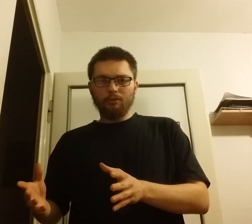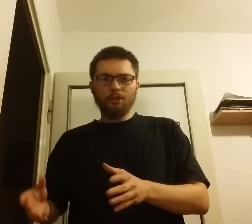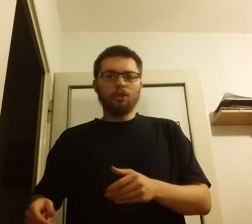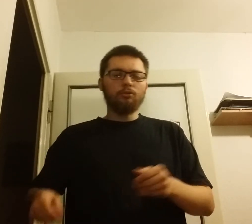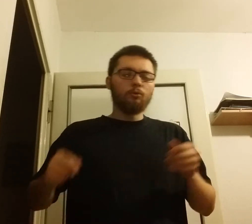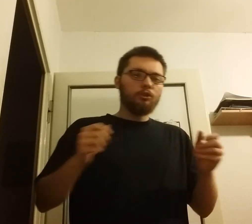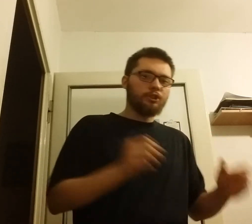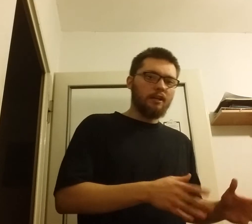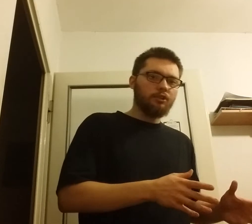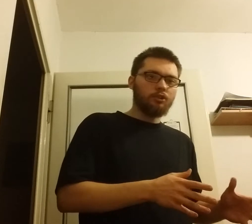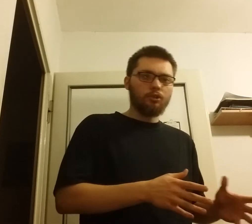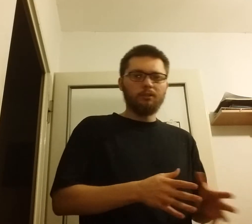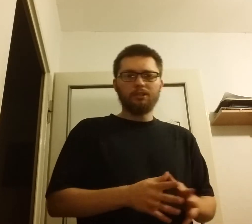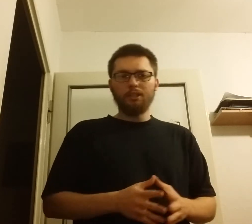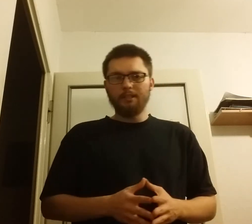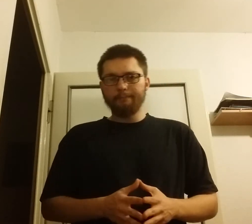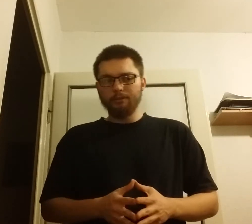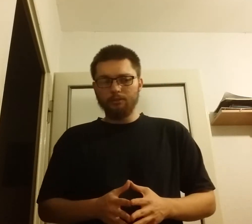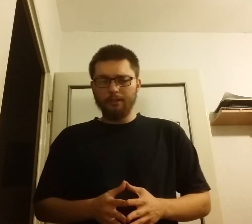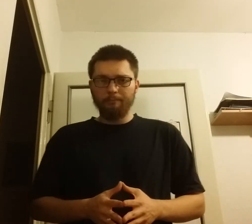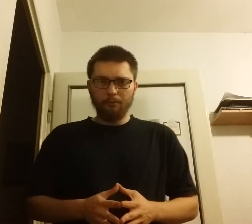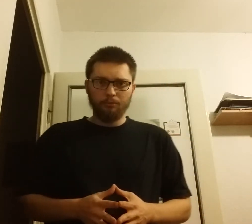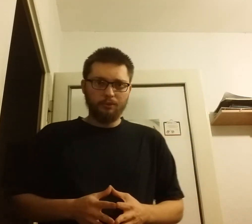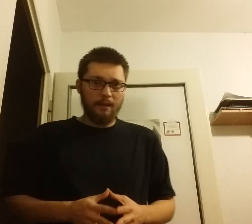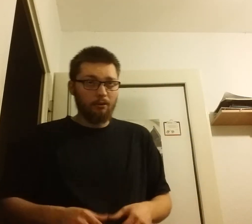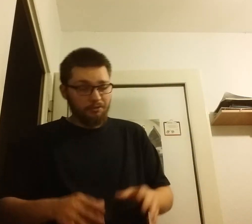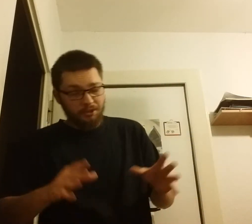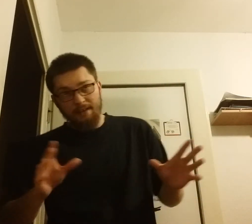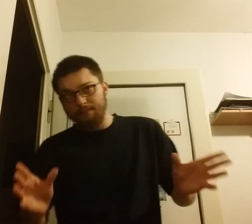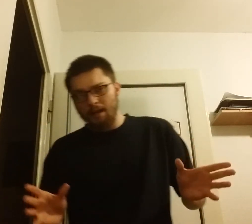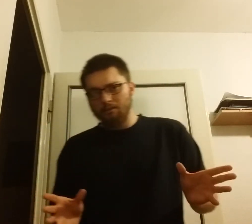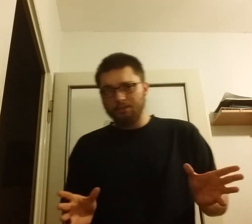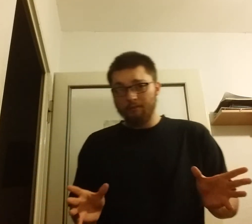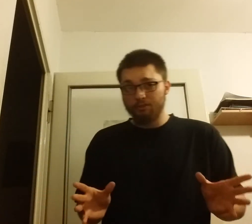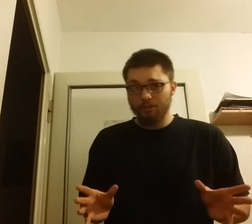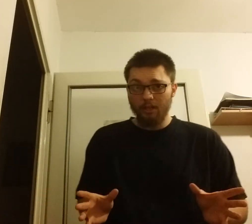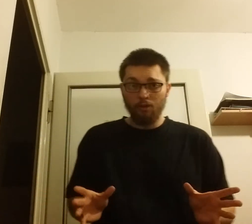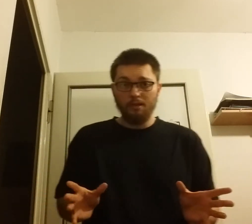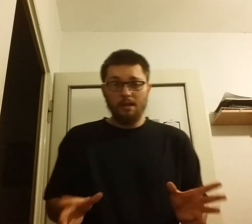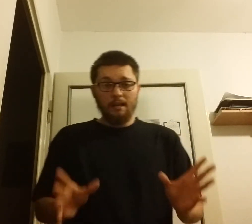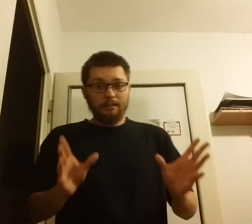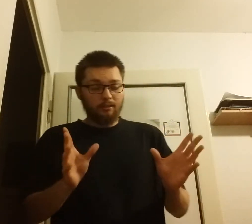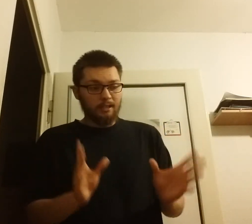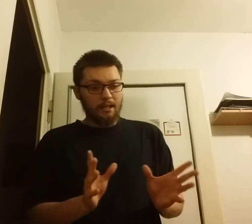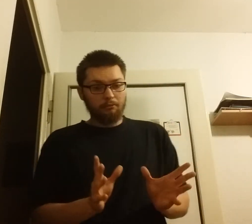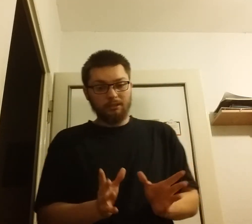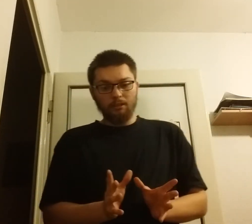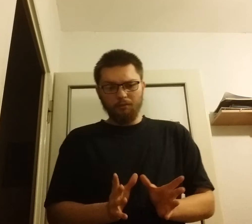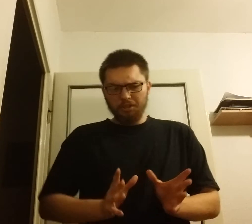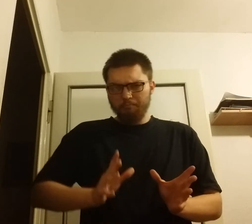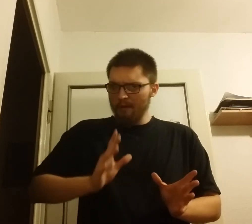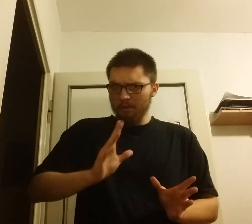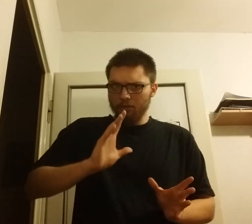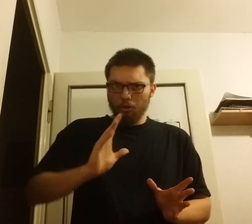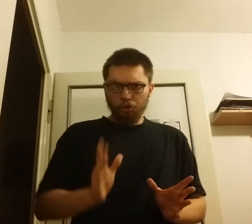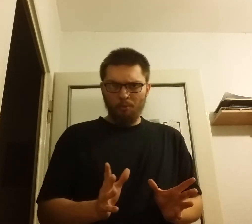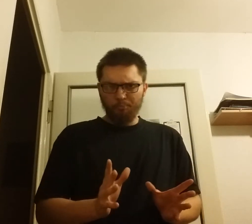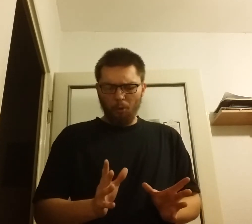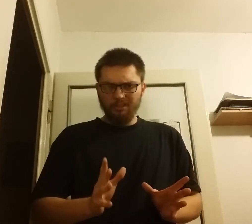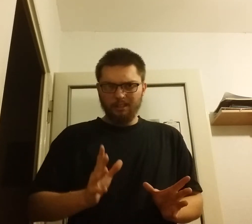stronie rządu część żołnierzy jest po stronie Piłsudskiego nie wdając się w szczegóły zostaje ustanowiony pewien kompromis